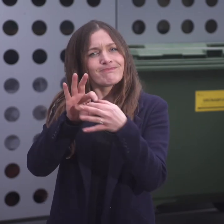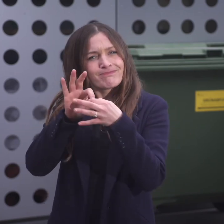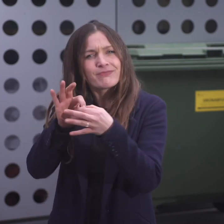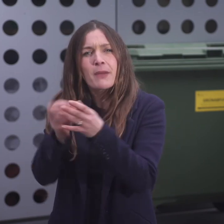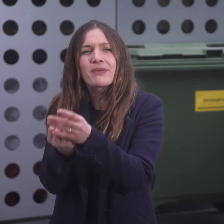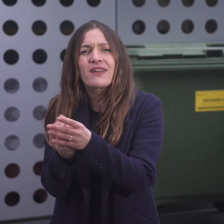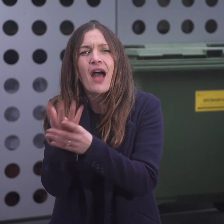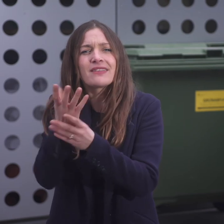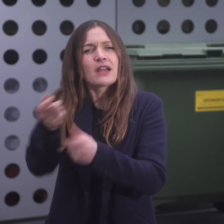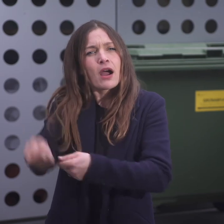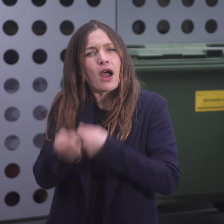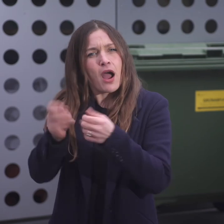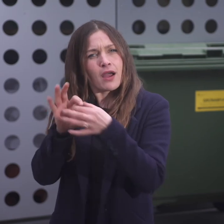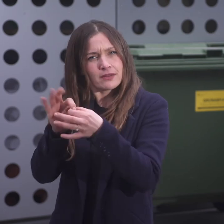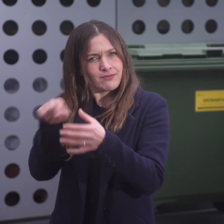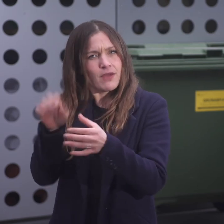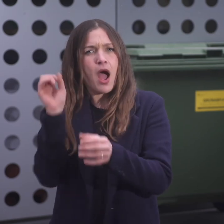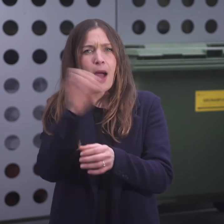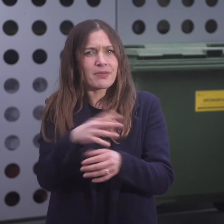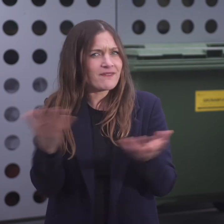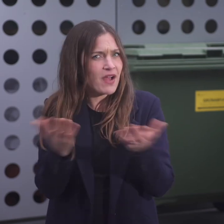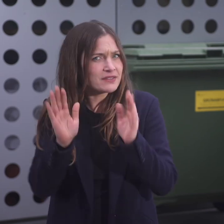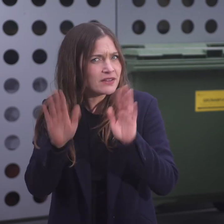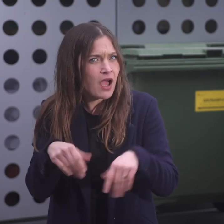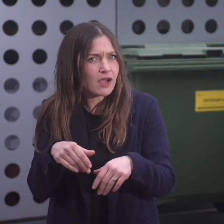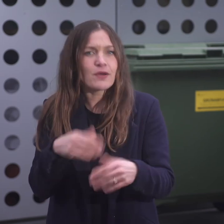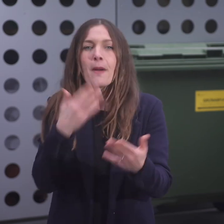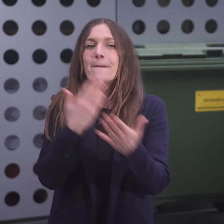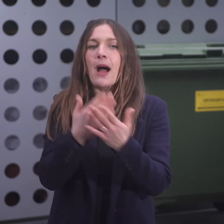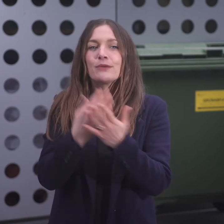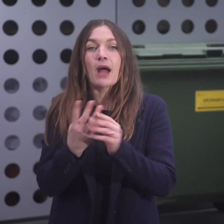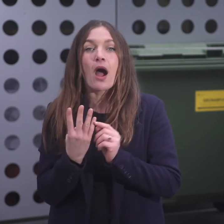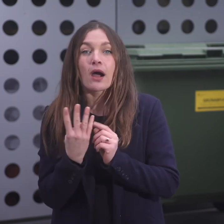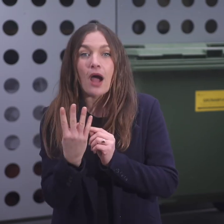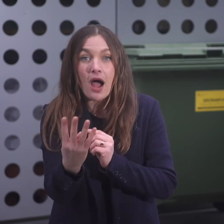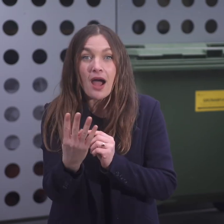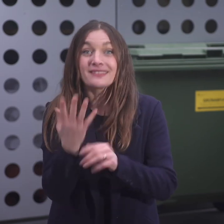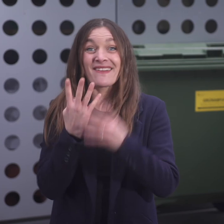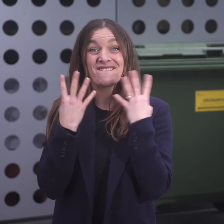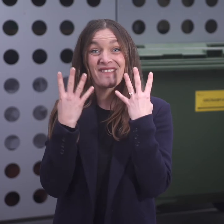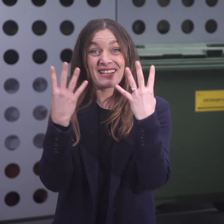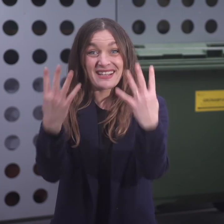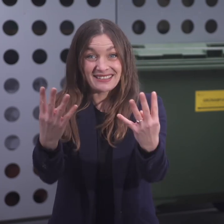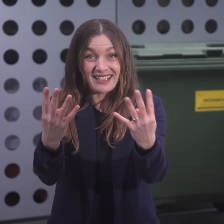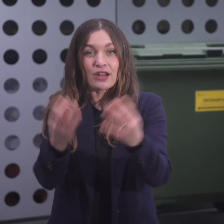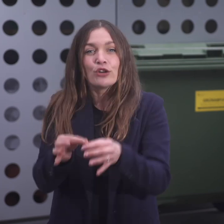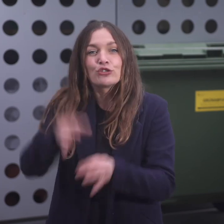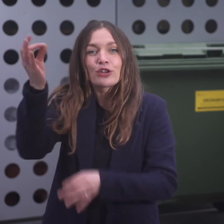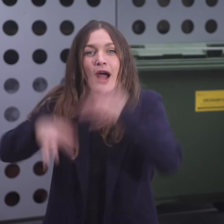Auch pflanzlicher Gartenabfall kommt ins Grüngut. Das heisst Rasen- und Wiesenschnitt,